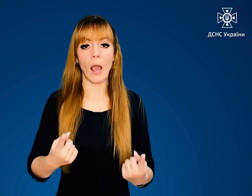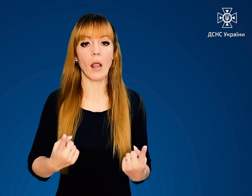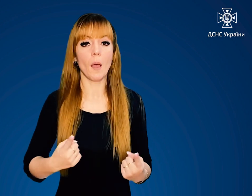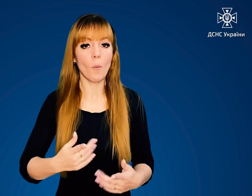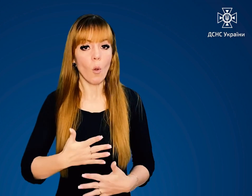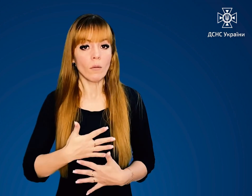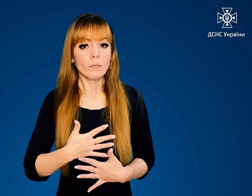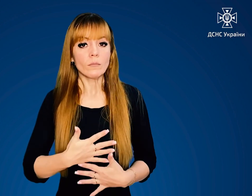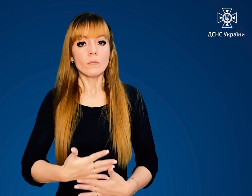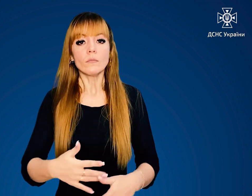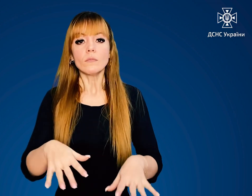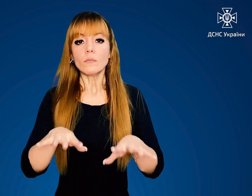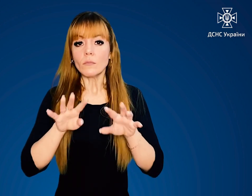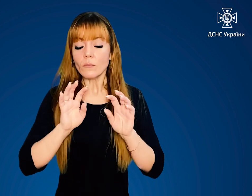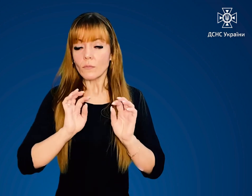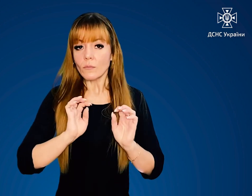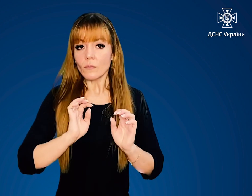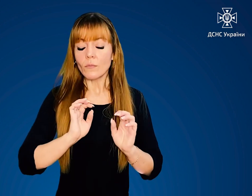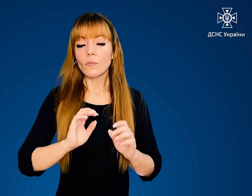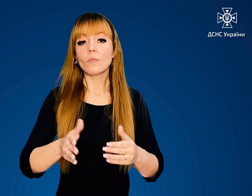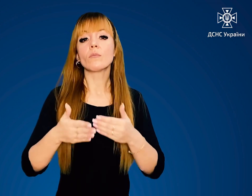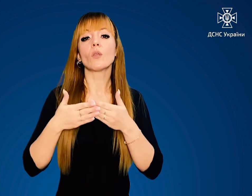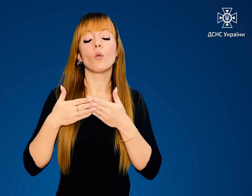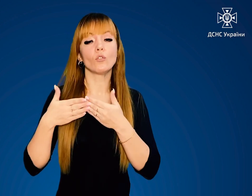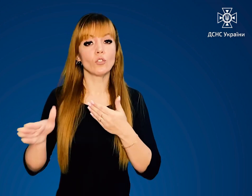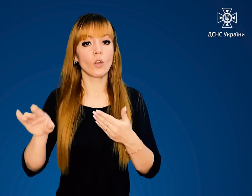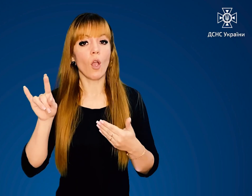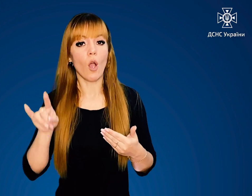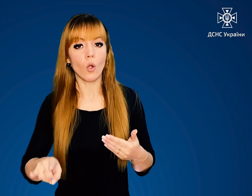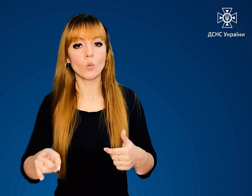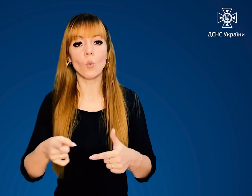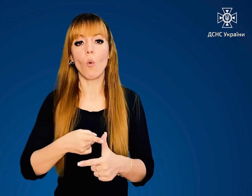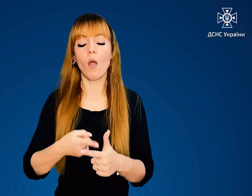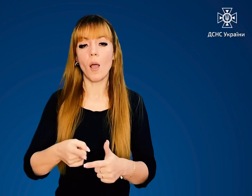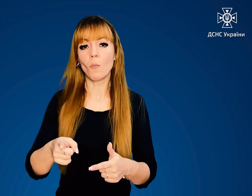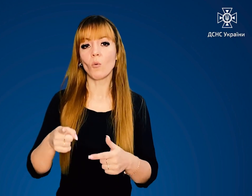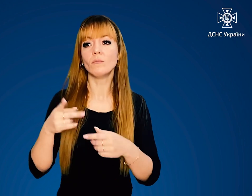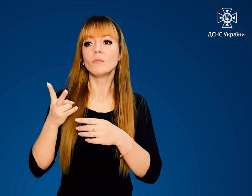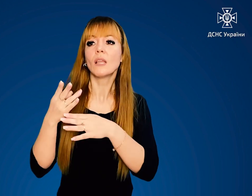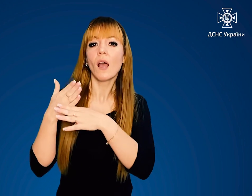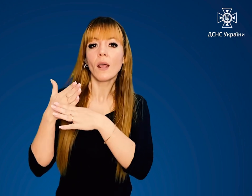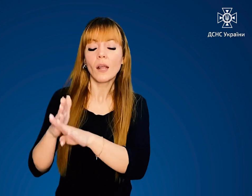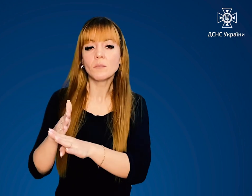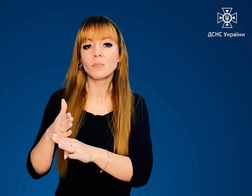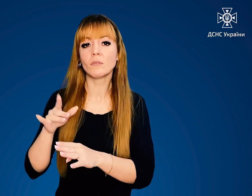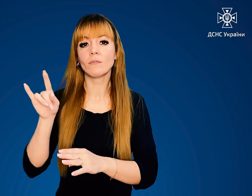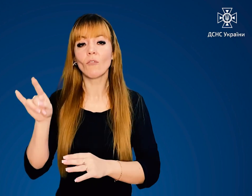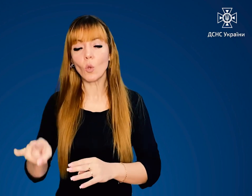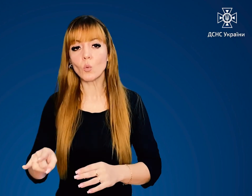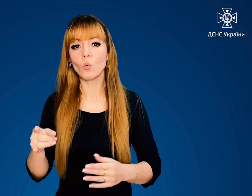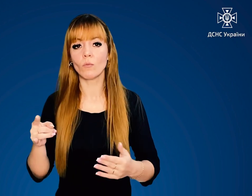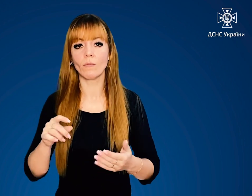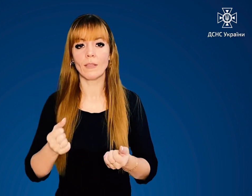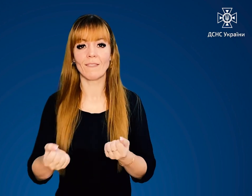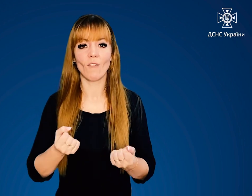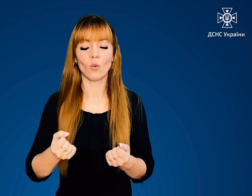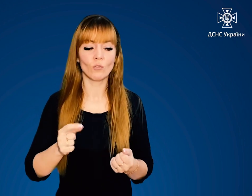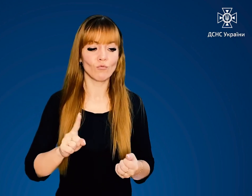глибоко вдихніть повітря, прочиніть вікно або розбите віконне скло твердим предметом, та